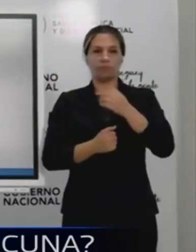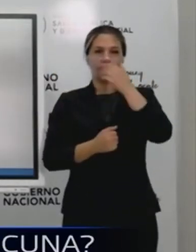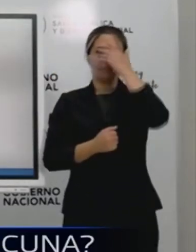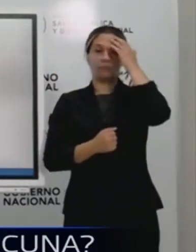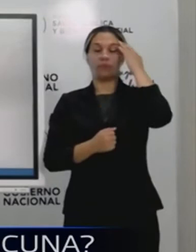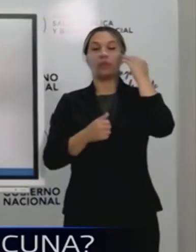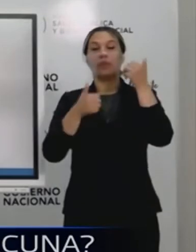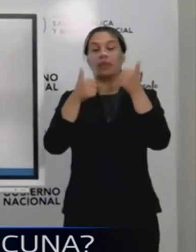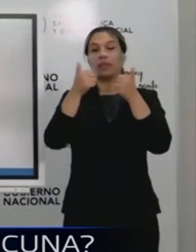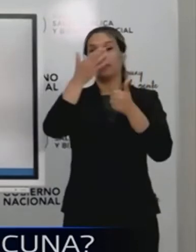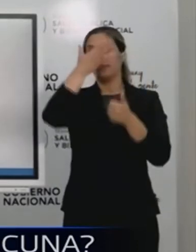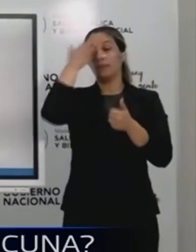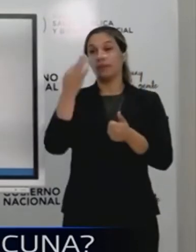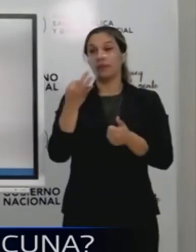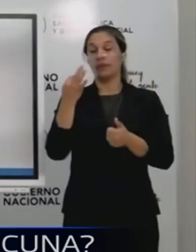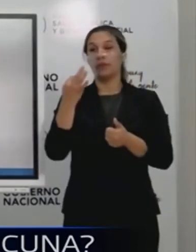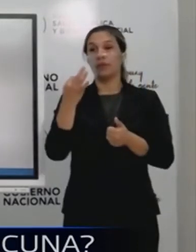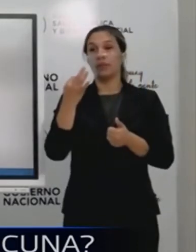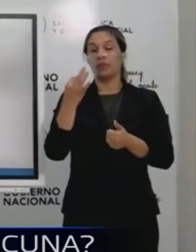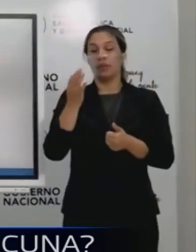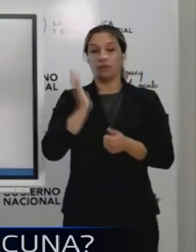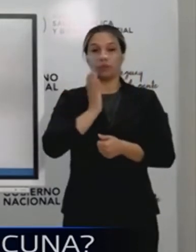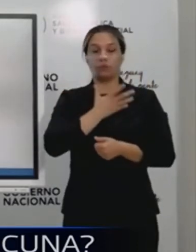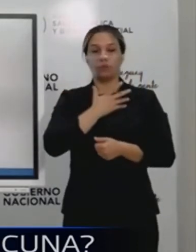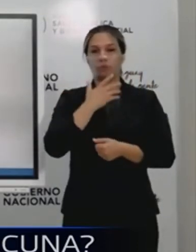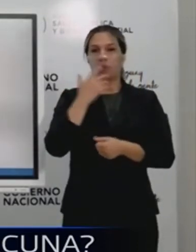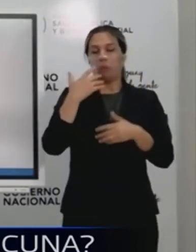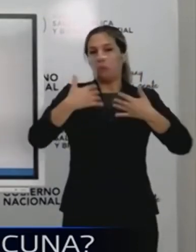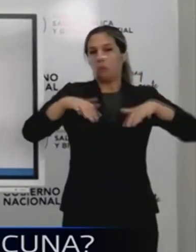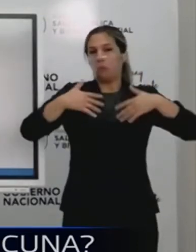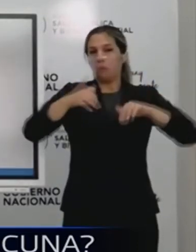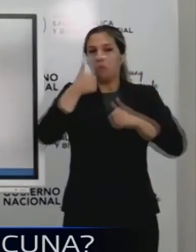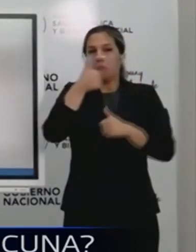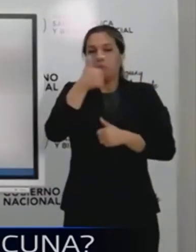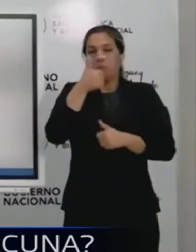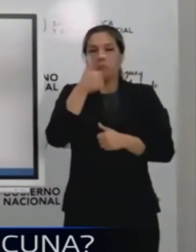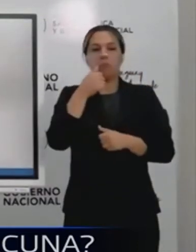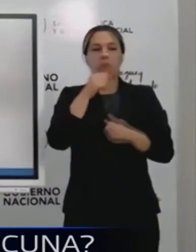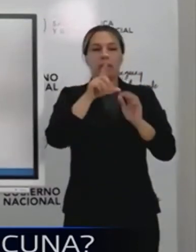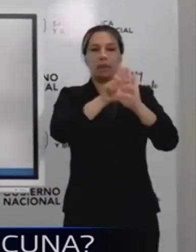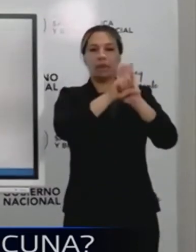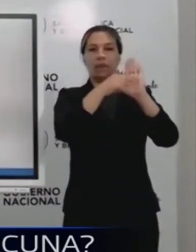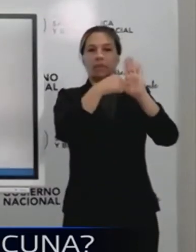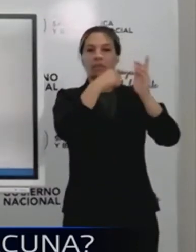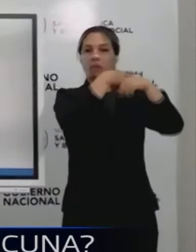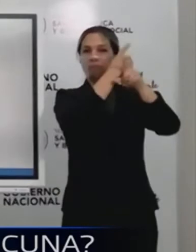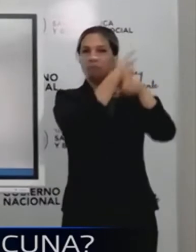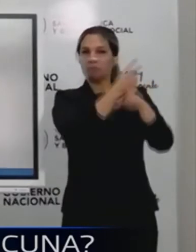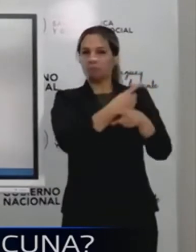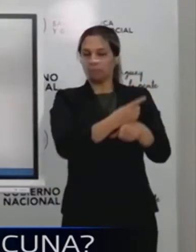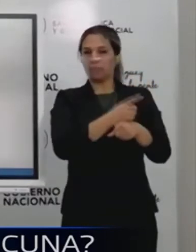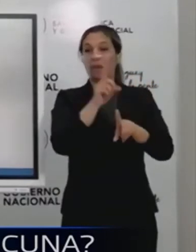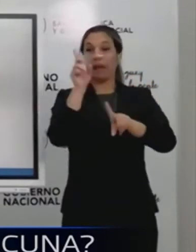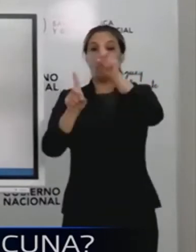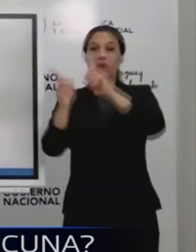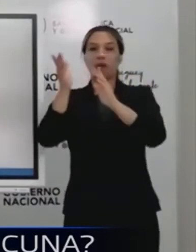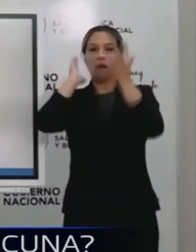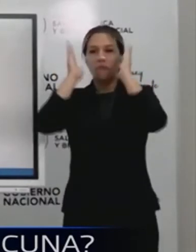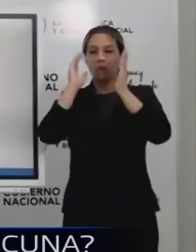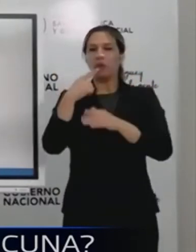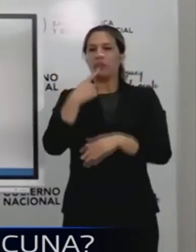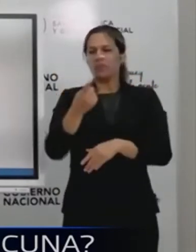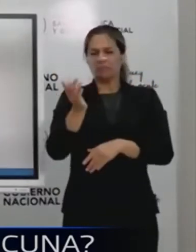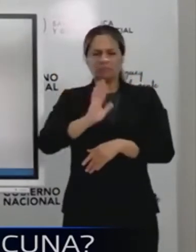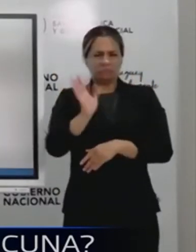La verdad que para nosotros es muy útil la modificación en la ley que se hizo. Igual había abogados que nos decían que no hacía